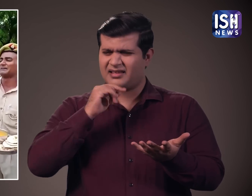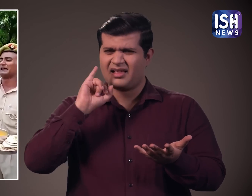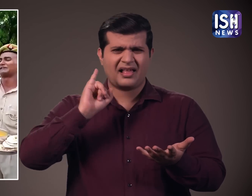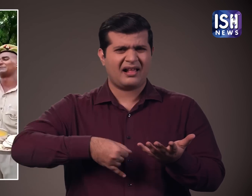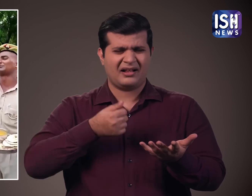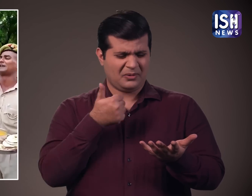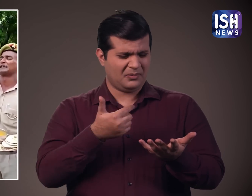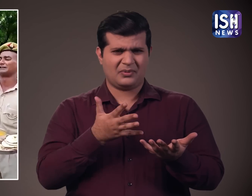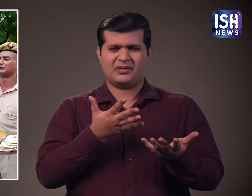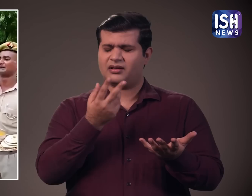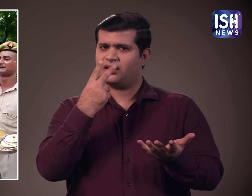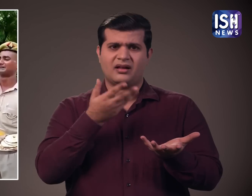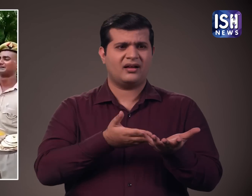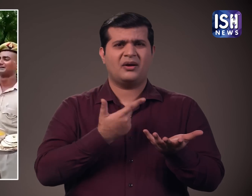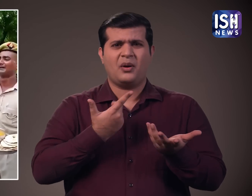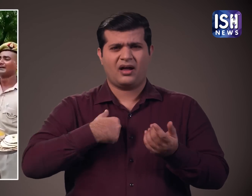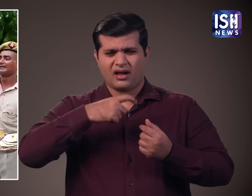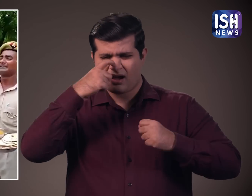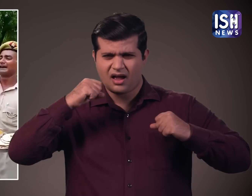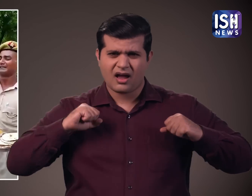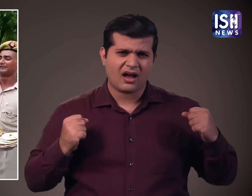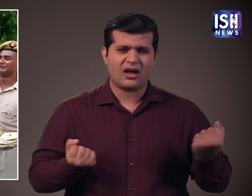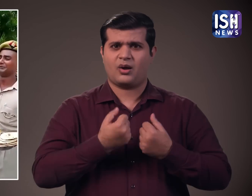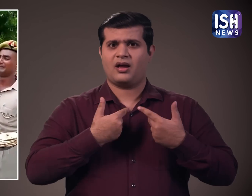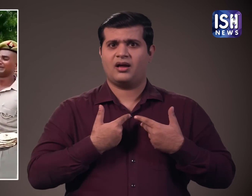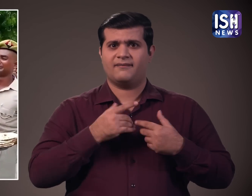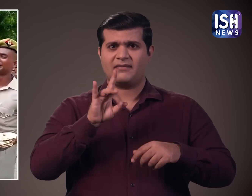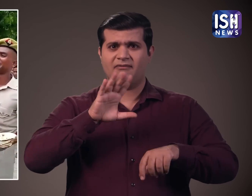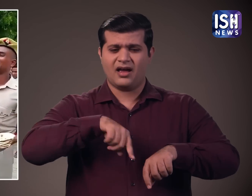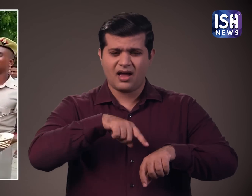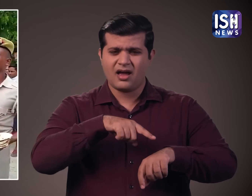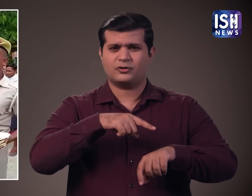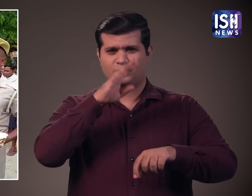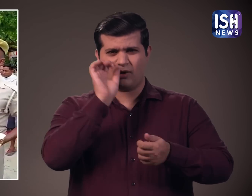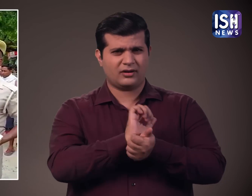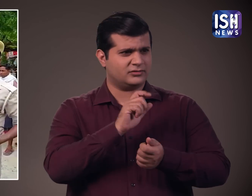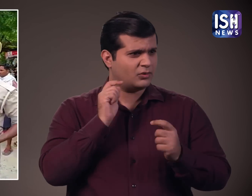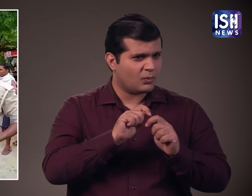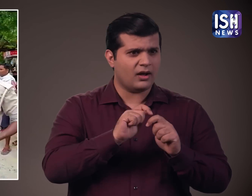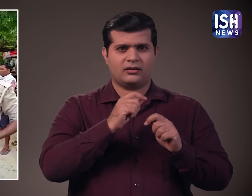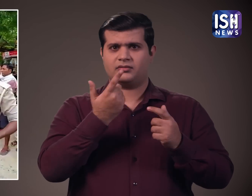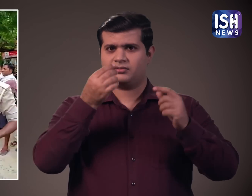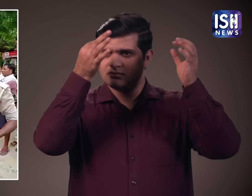पानी वाली है मैं एक पुलिस कॉंस्टिबल के रूप में 15 घंटे कड़ी मेहनत करता हूँ